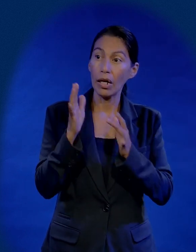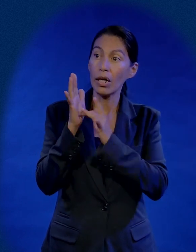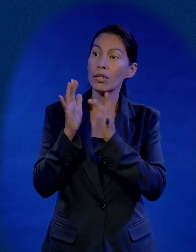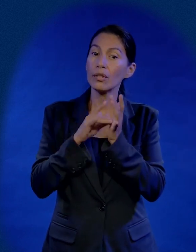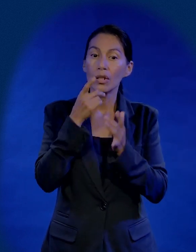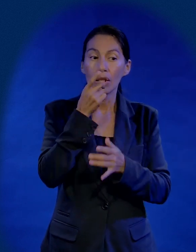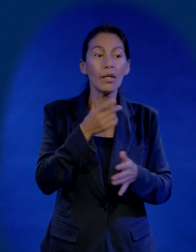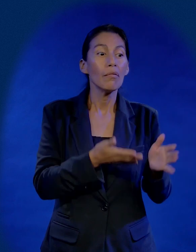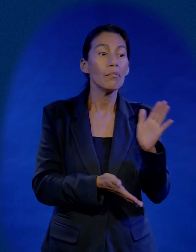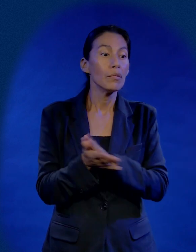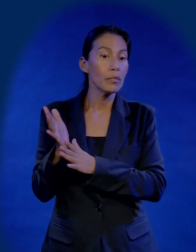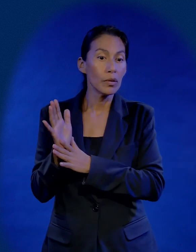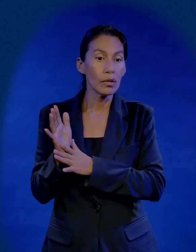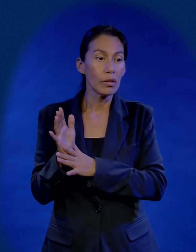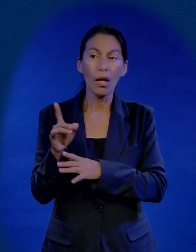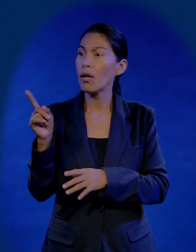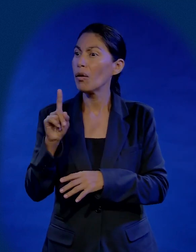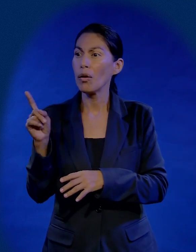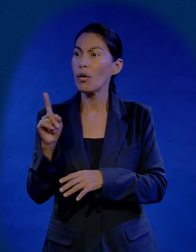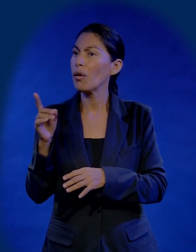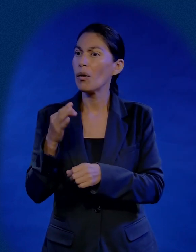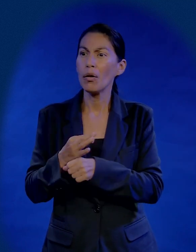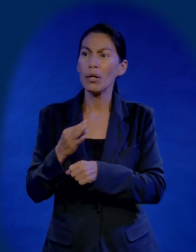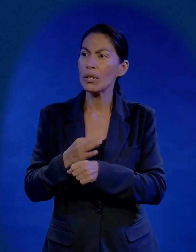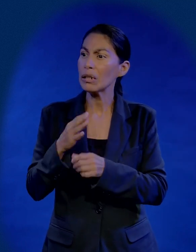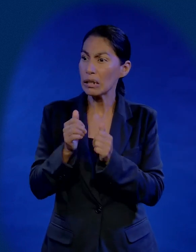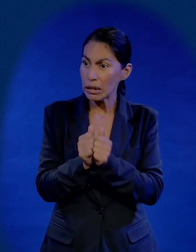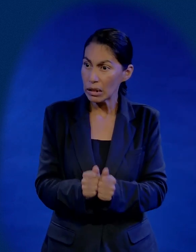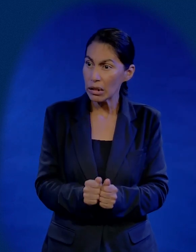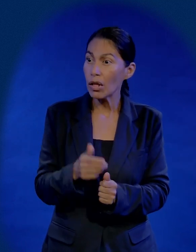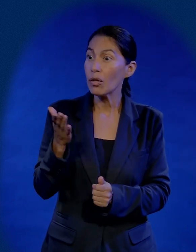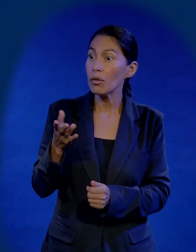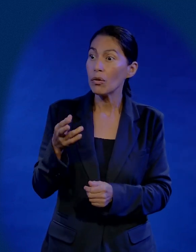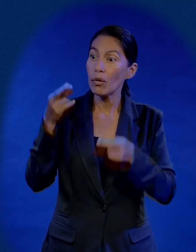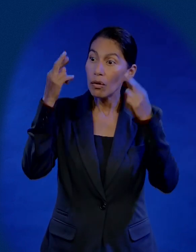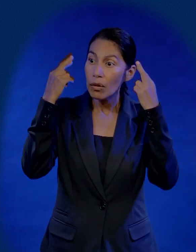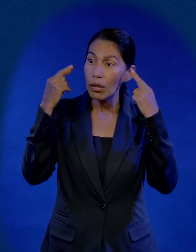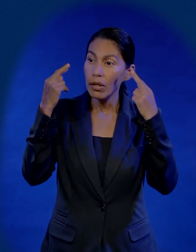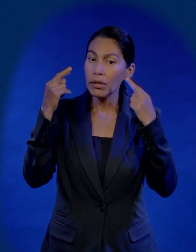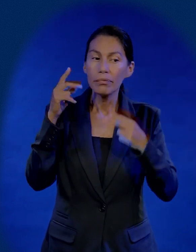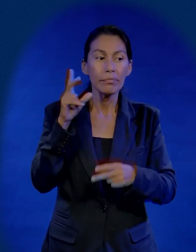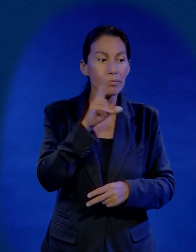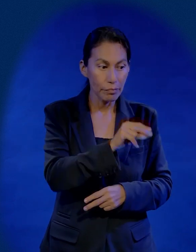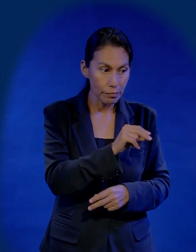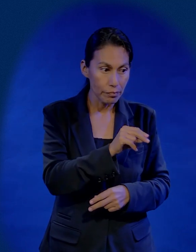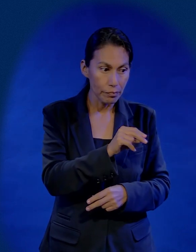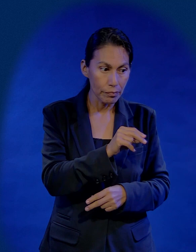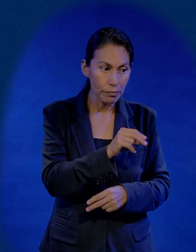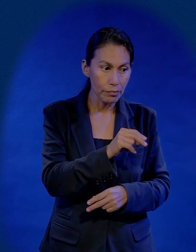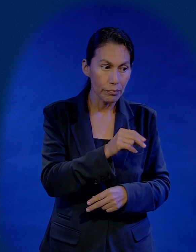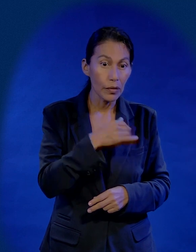no, dice Judas, no te vayas, no, no, no, espérate, es que este es el momento para declarar que tú eres el Judas. No,